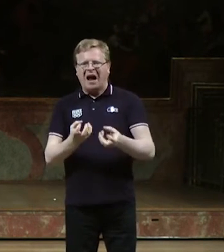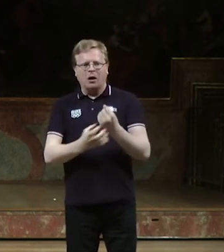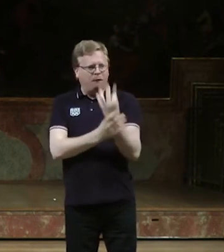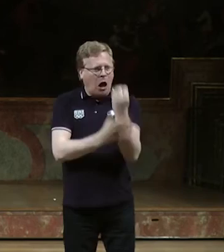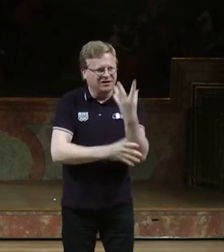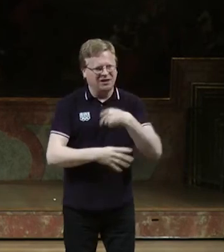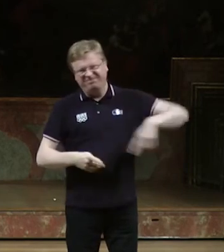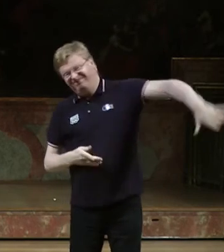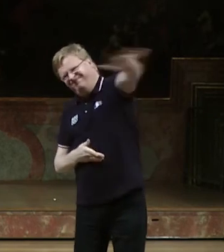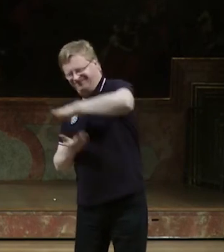dafür bekommen?